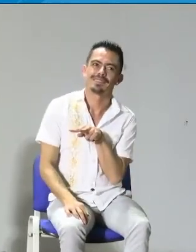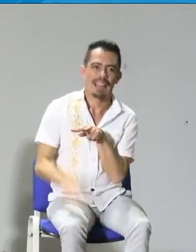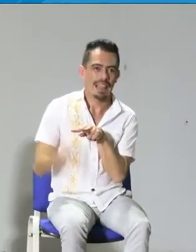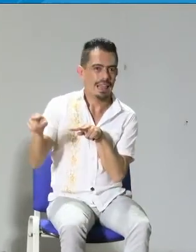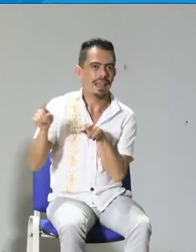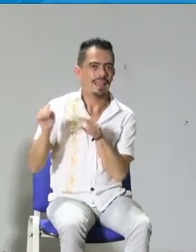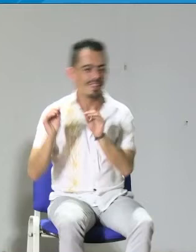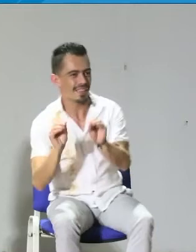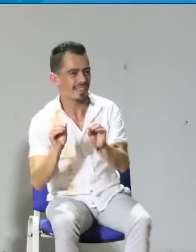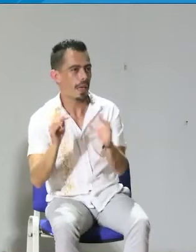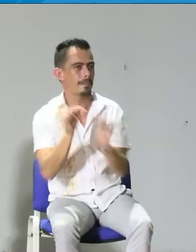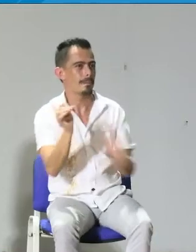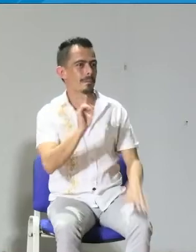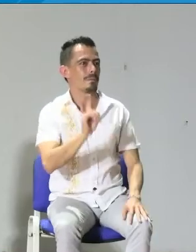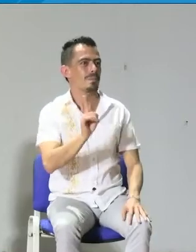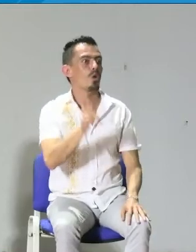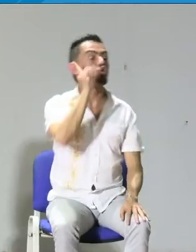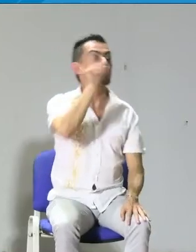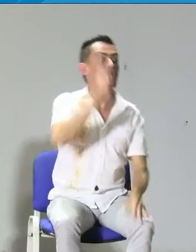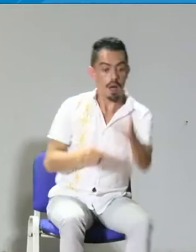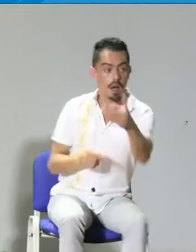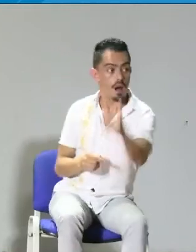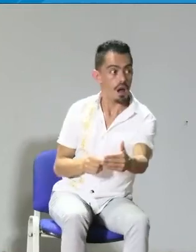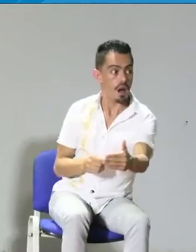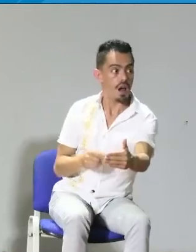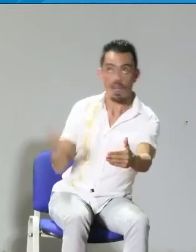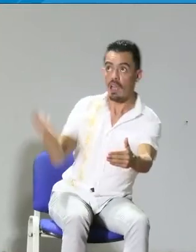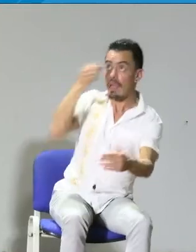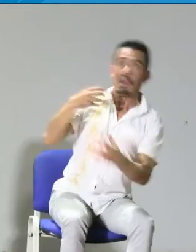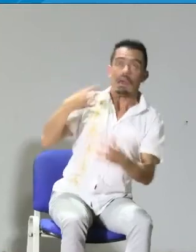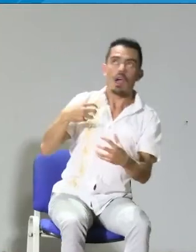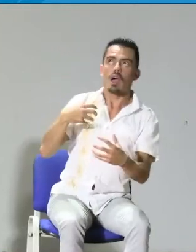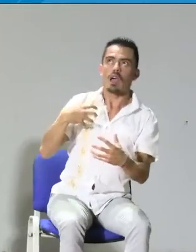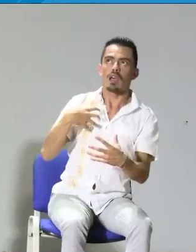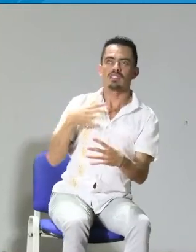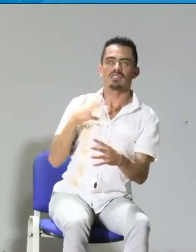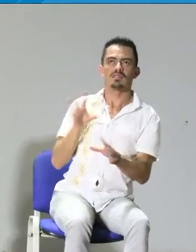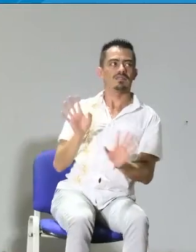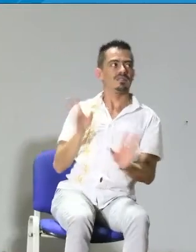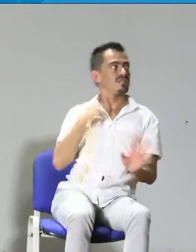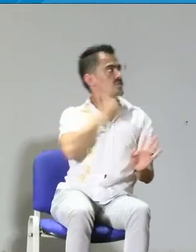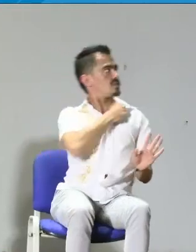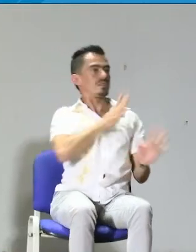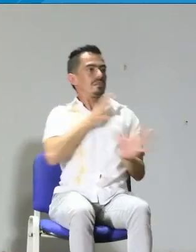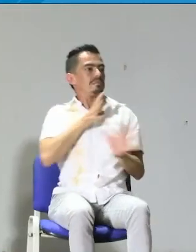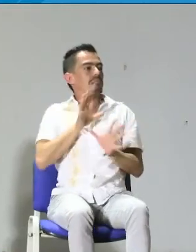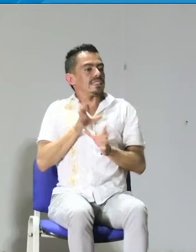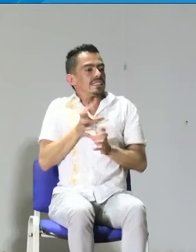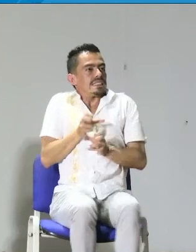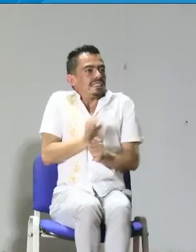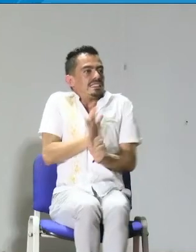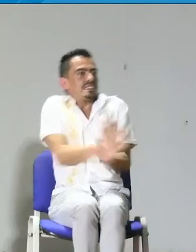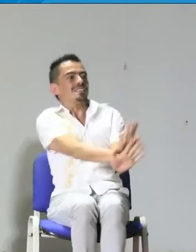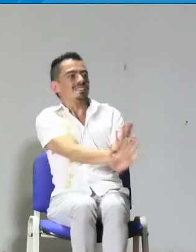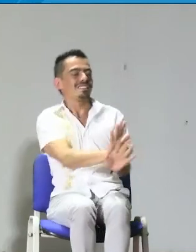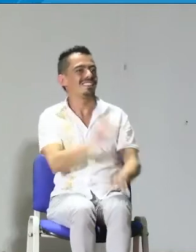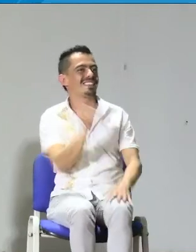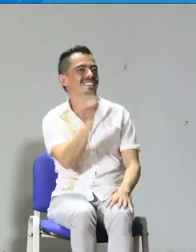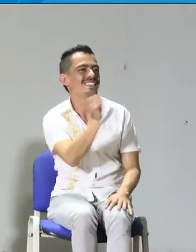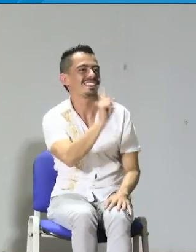identificarse más bien como persona sorda. Ese tipo de conflicto para un niño, sí, ese tipo de imposiciones, empieza a